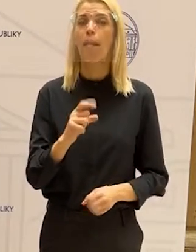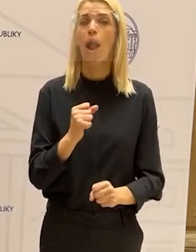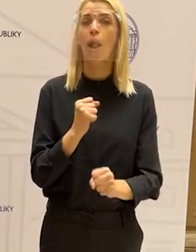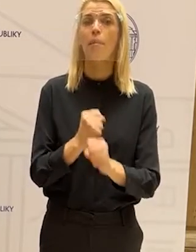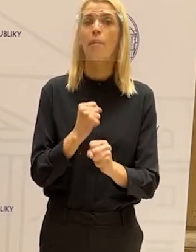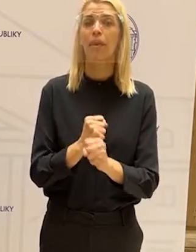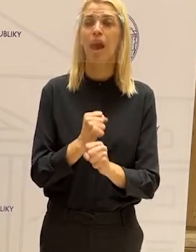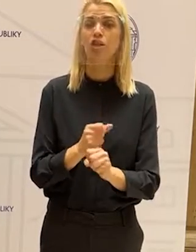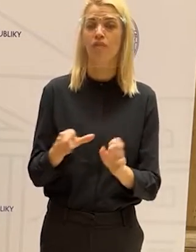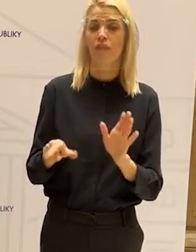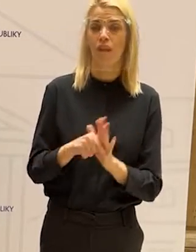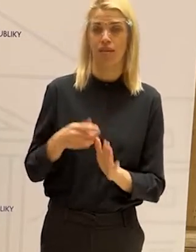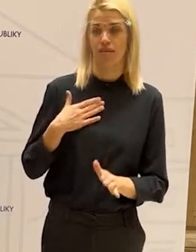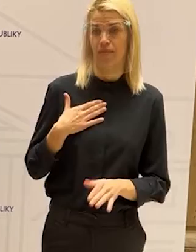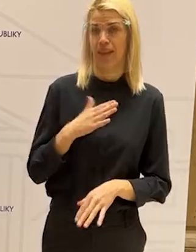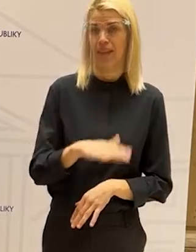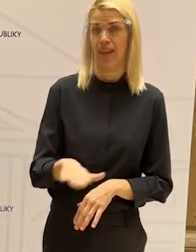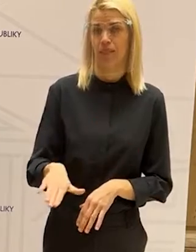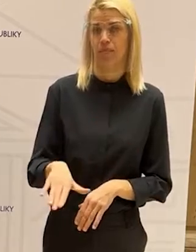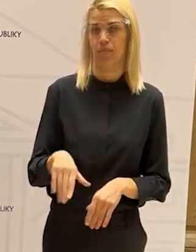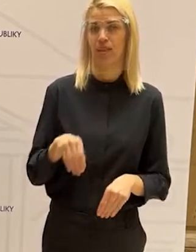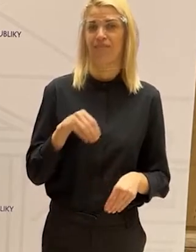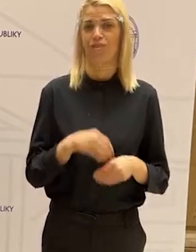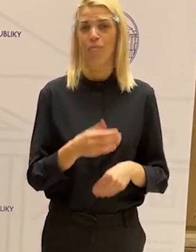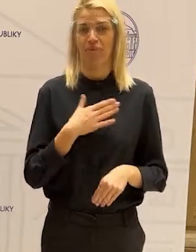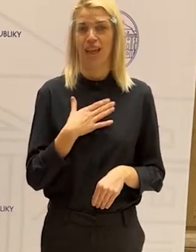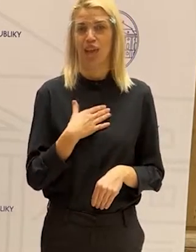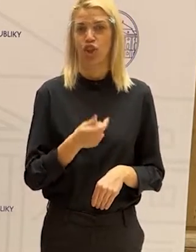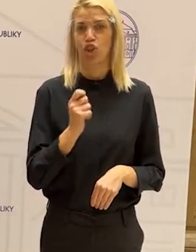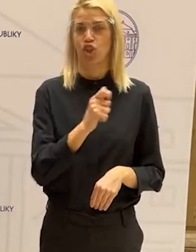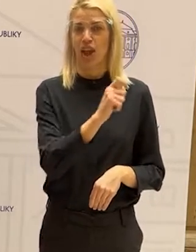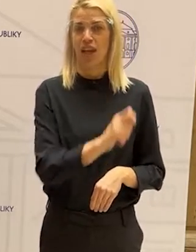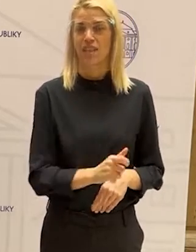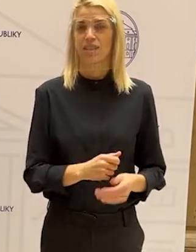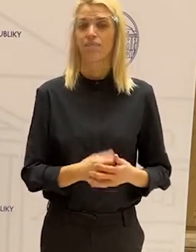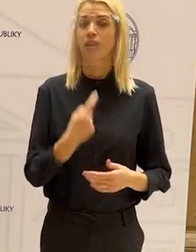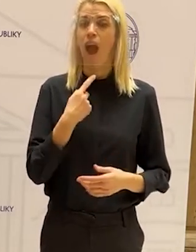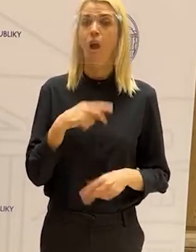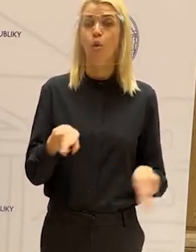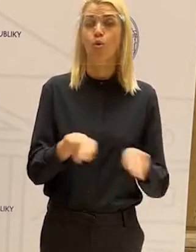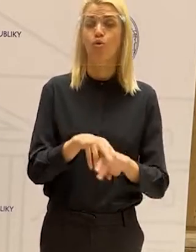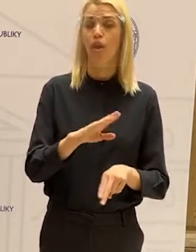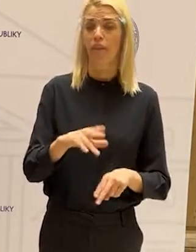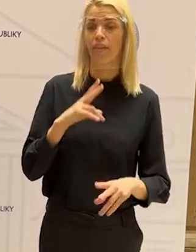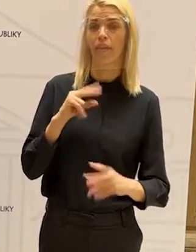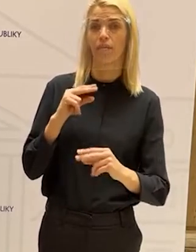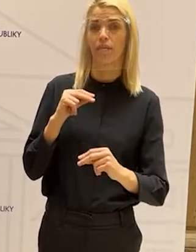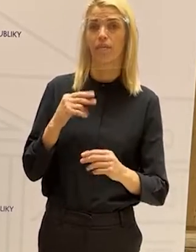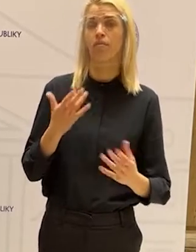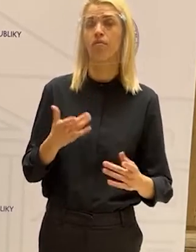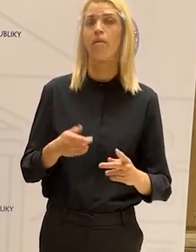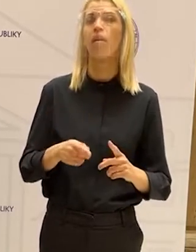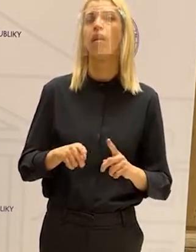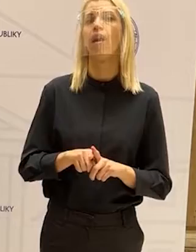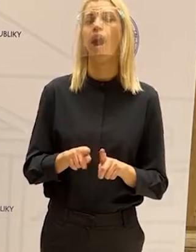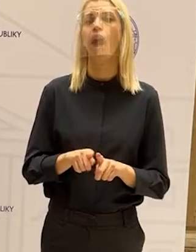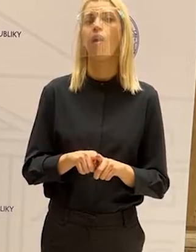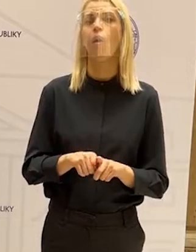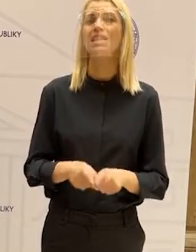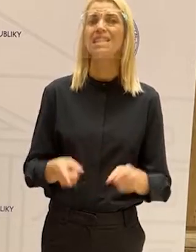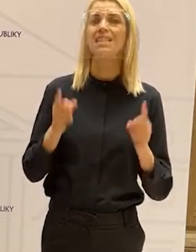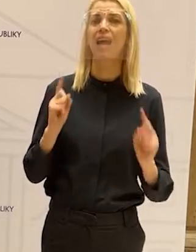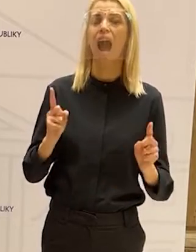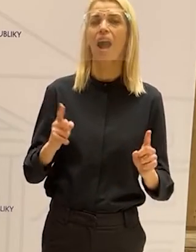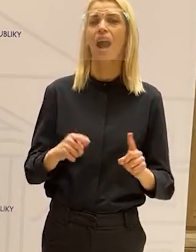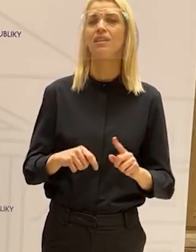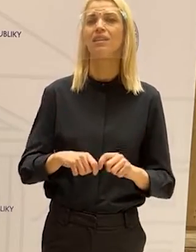svojimi deťmi, s našimi žiakmi, ako sa o tom rozprávať. Forma zákazov, sankcií nie je úplne efektívna.